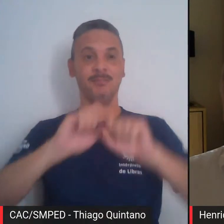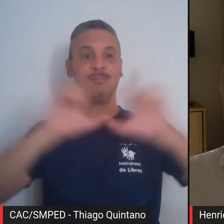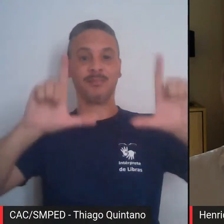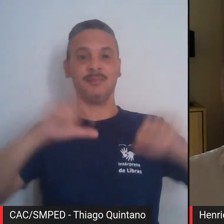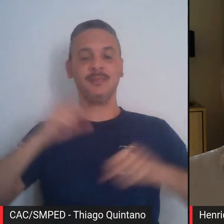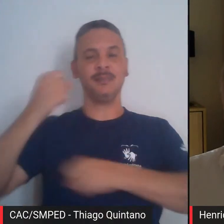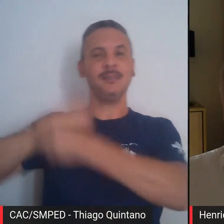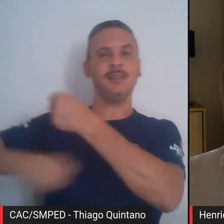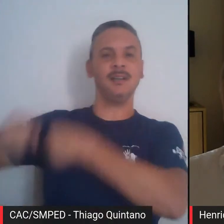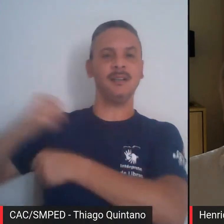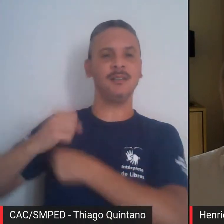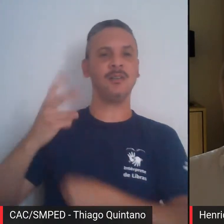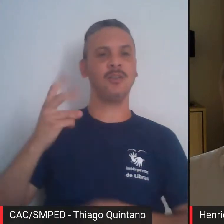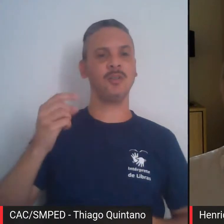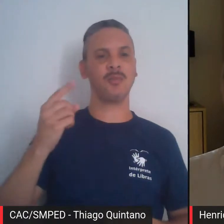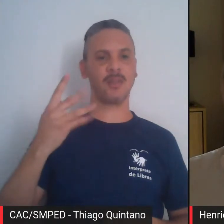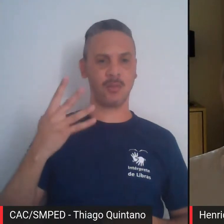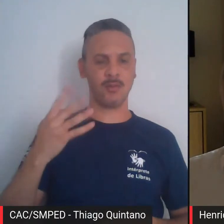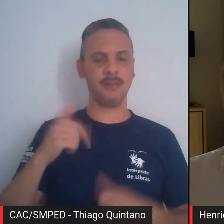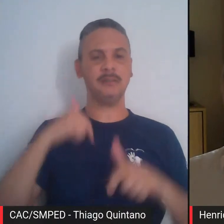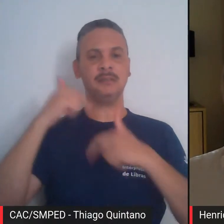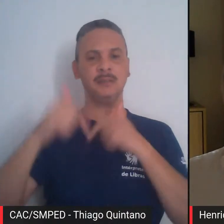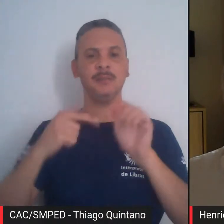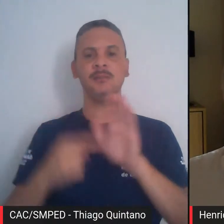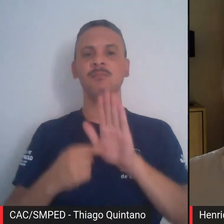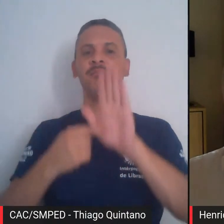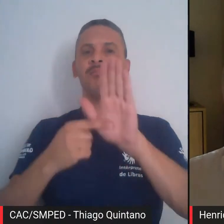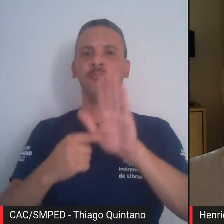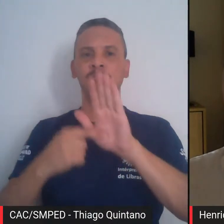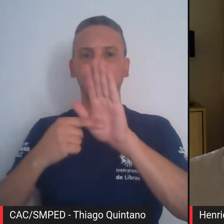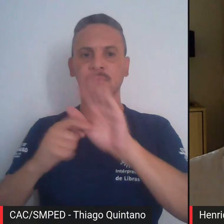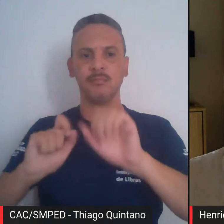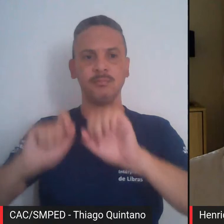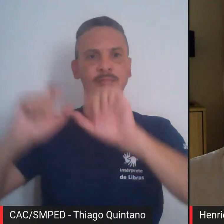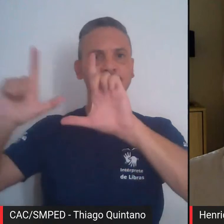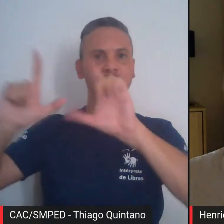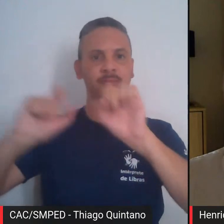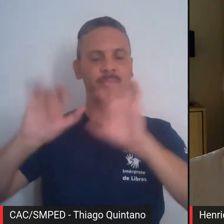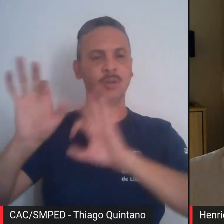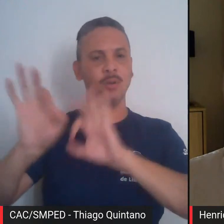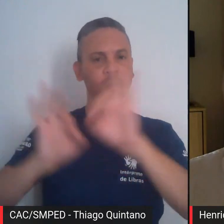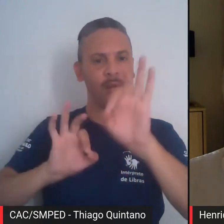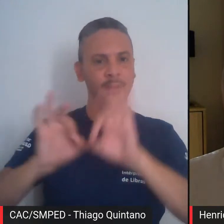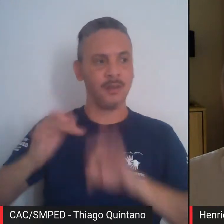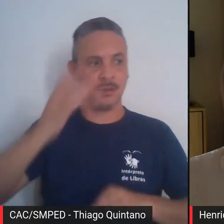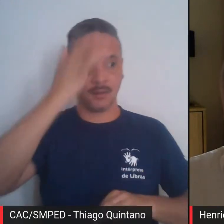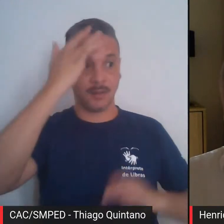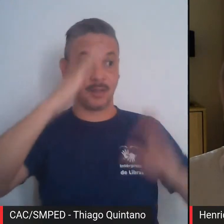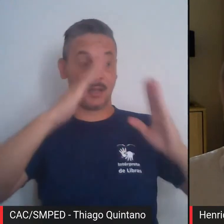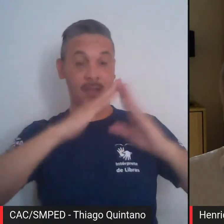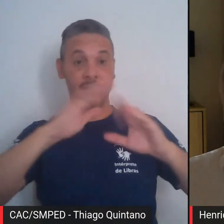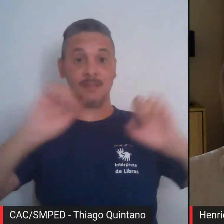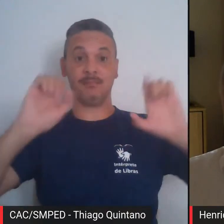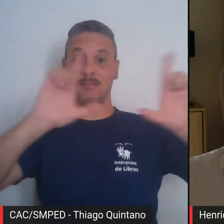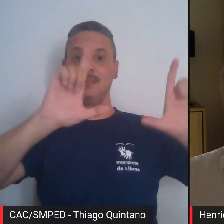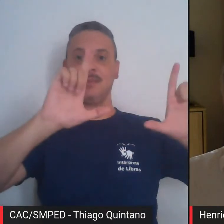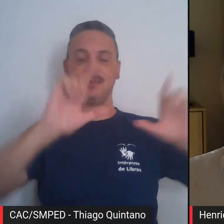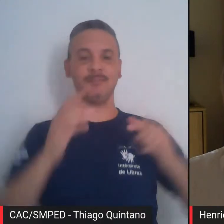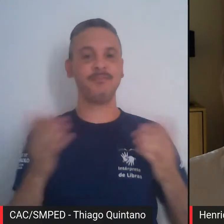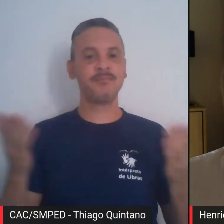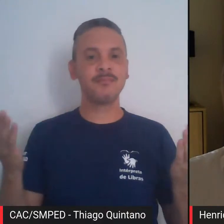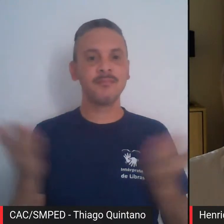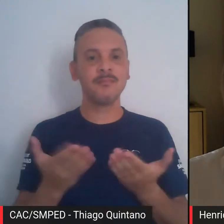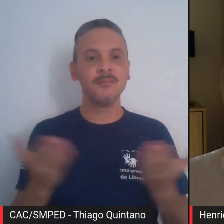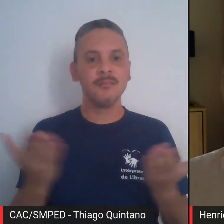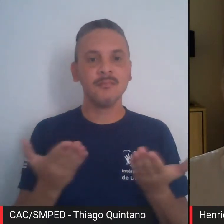esse trabalho foi apresentado em uma exposição organizada pela Casa da Imagem e agora,